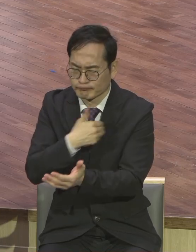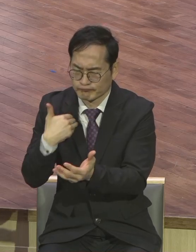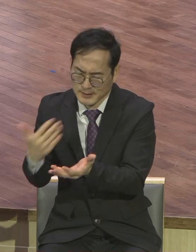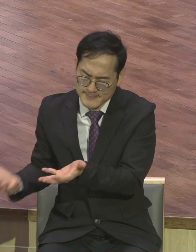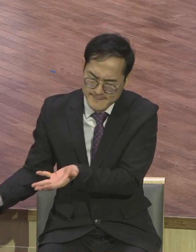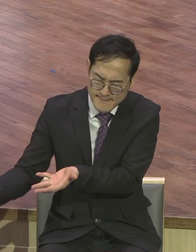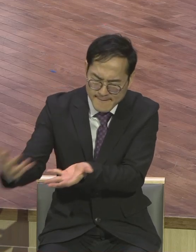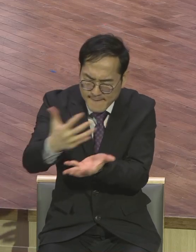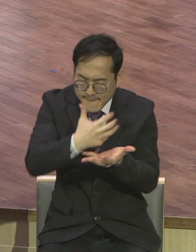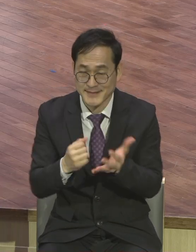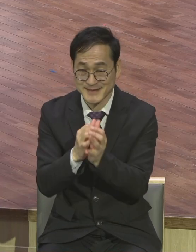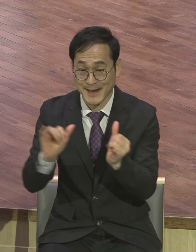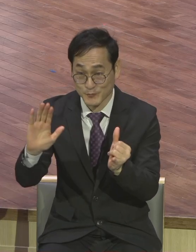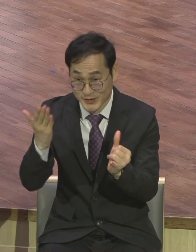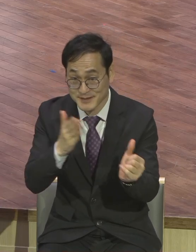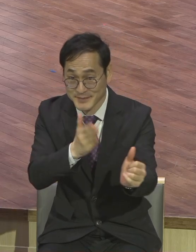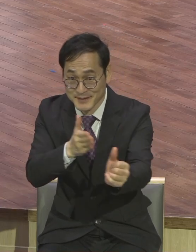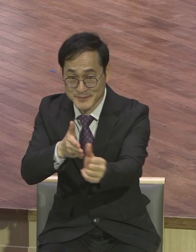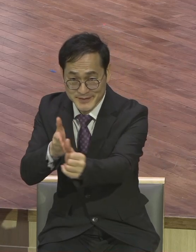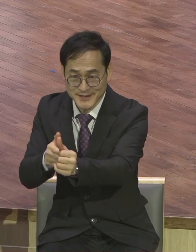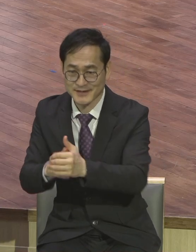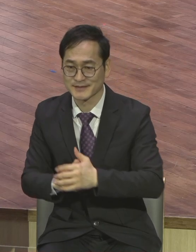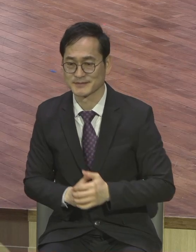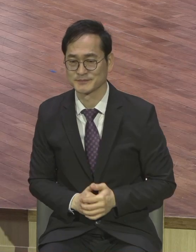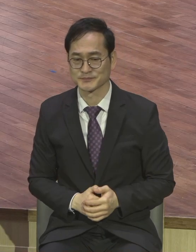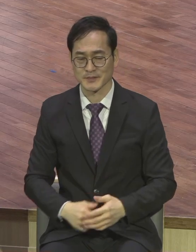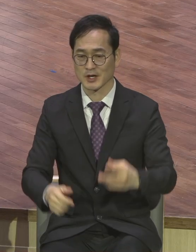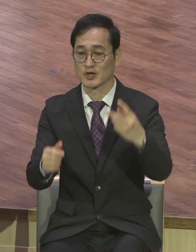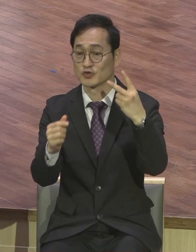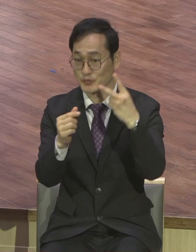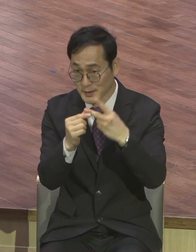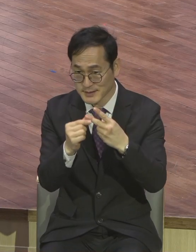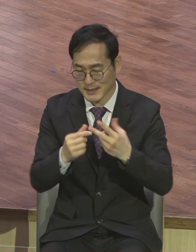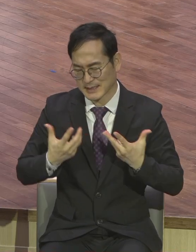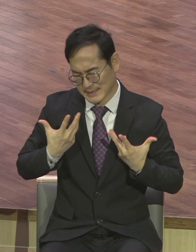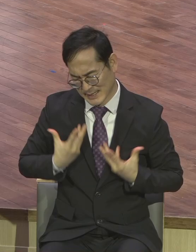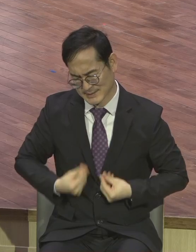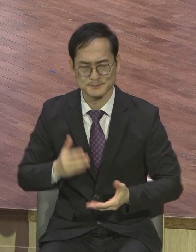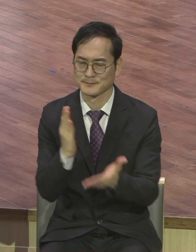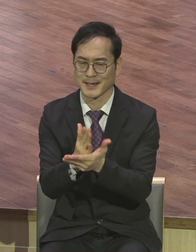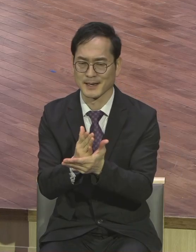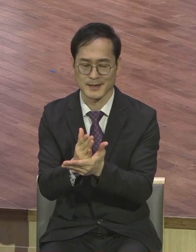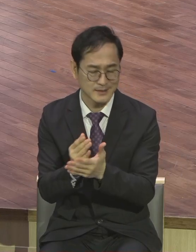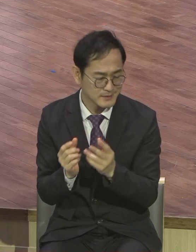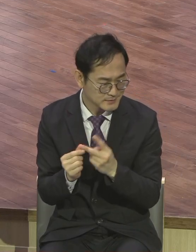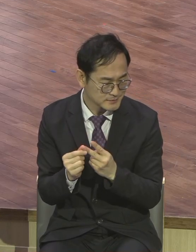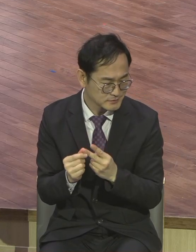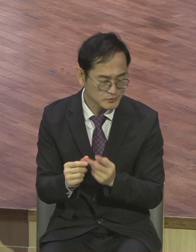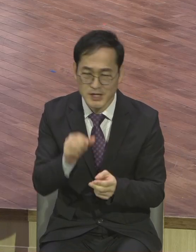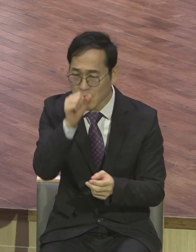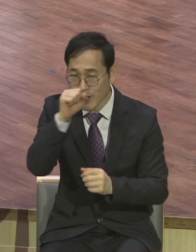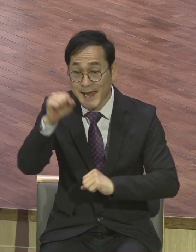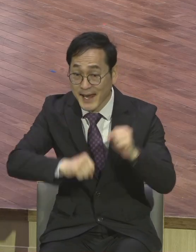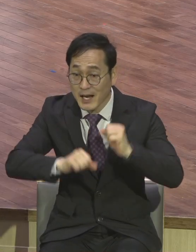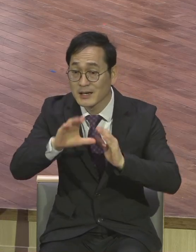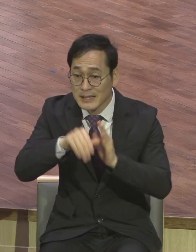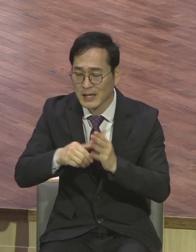죄문으로 축복합니다 두 번째로 낙심은 절대 건물입니다 구절입니다 우리가 선을 향하되 낙심하지 말지니